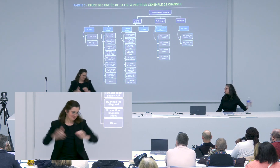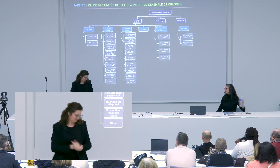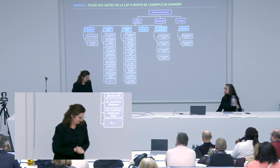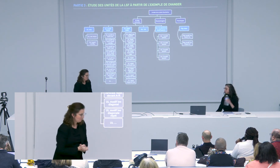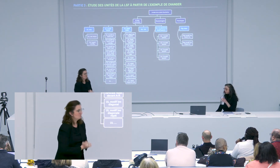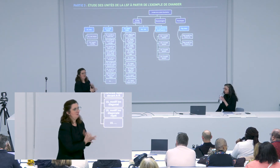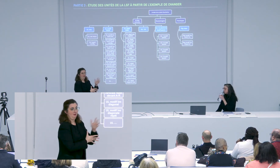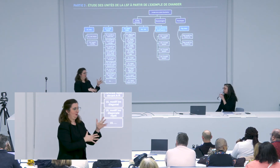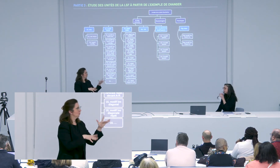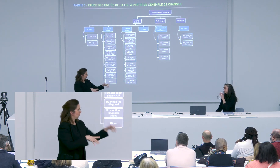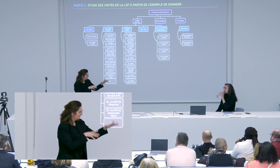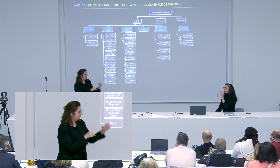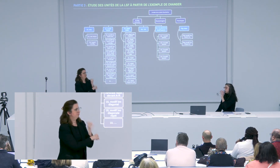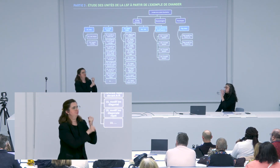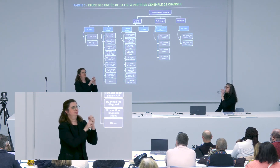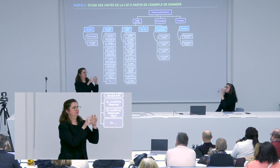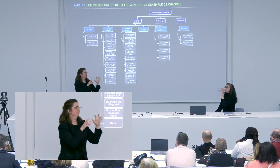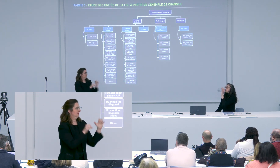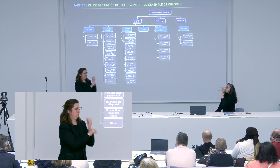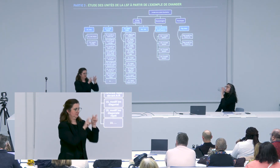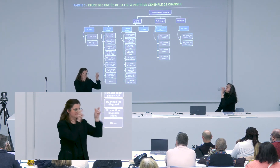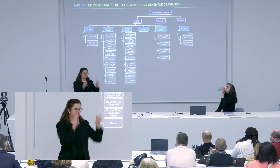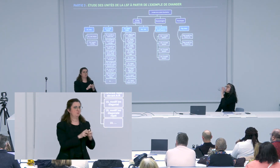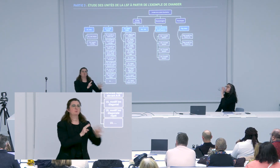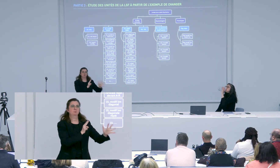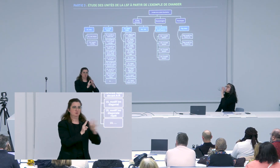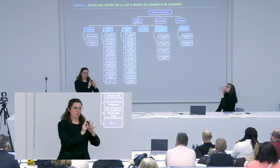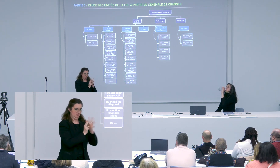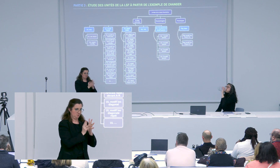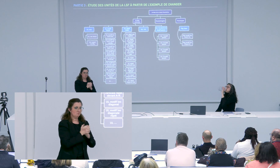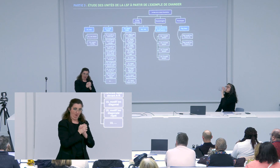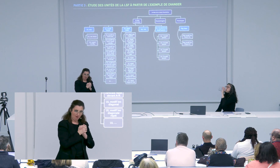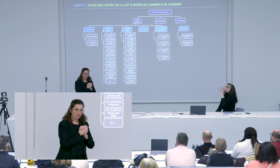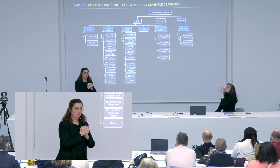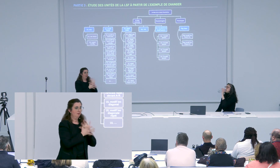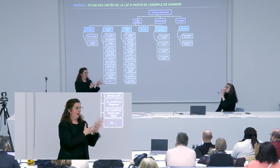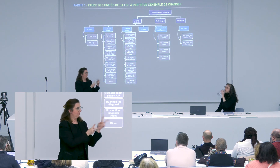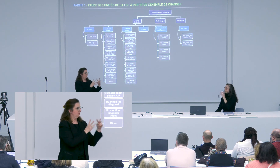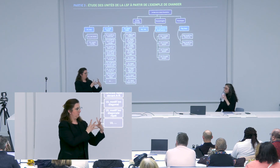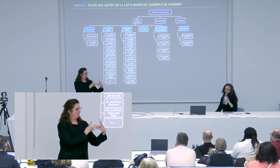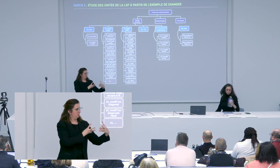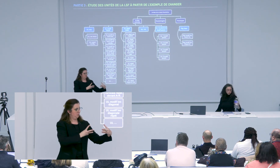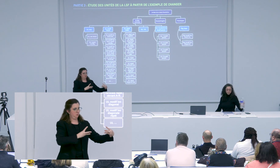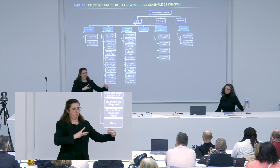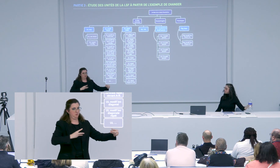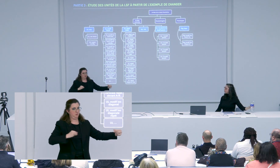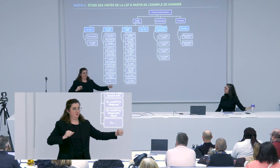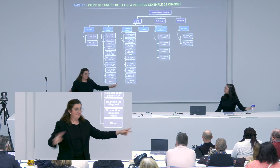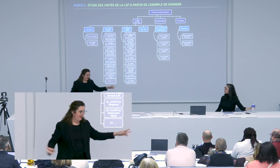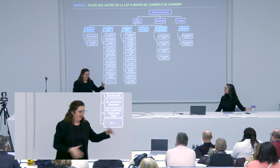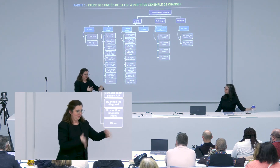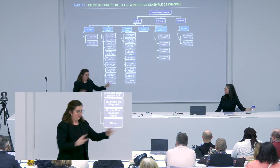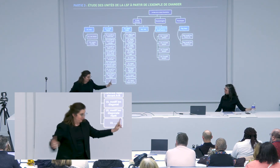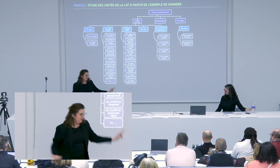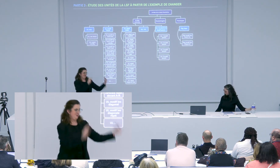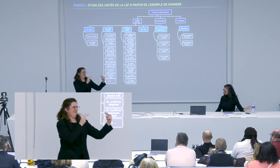ici et donc je suis très ému de vous voir anciens étudiants du DPCU tu as réussi également ce diplôme du DPCU et puis nous nous